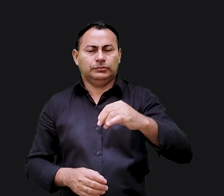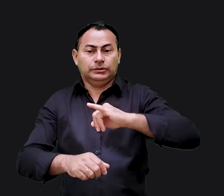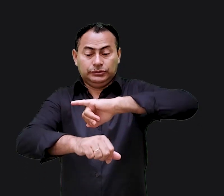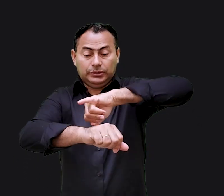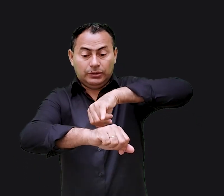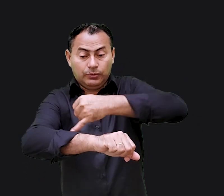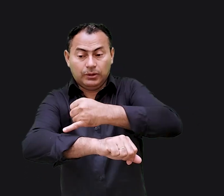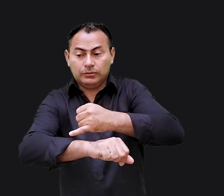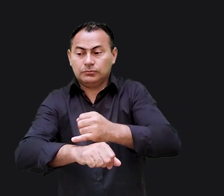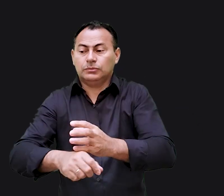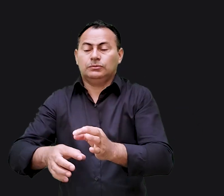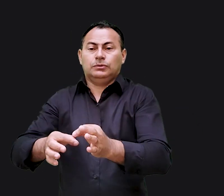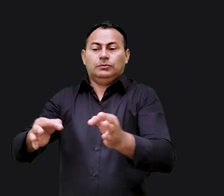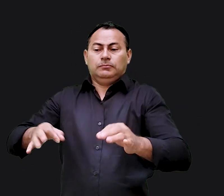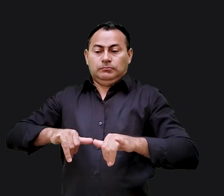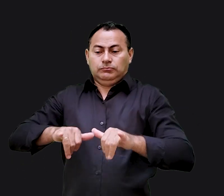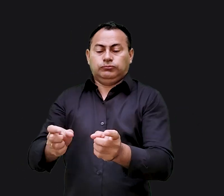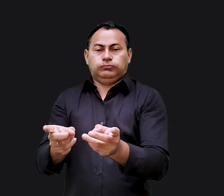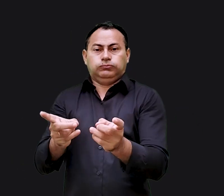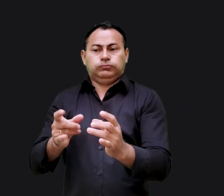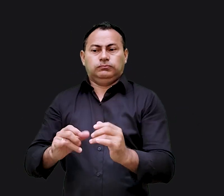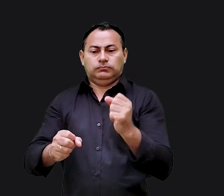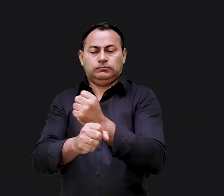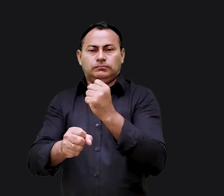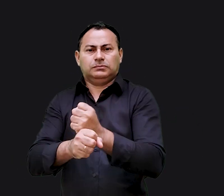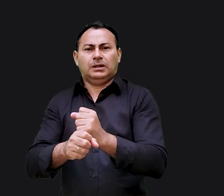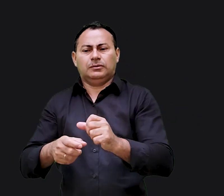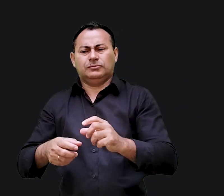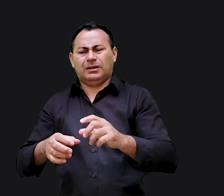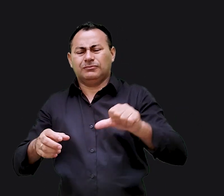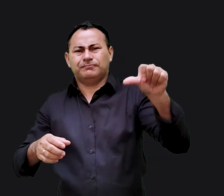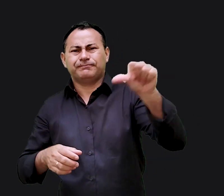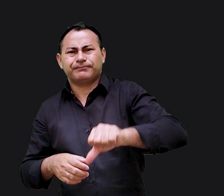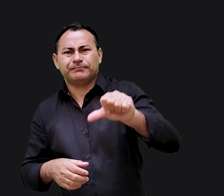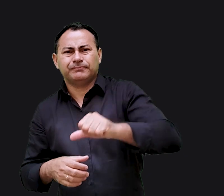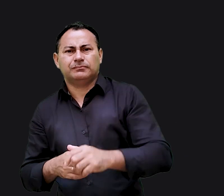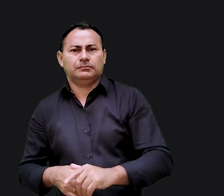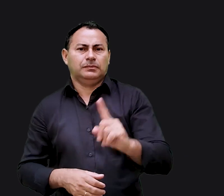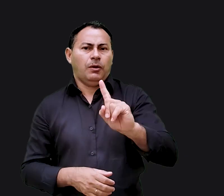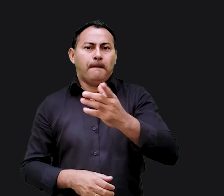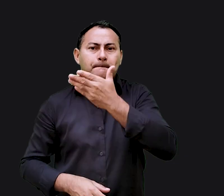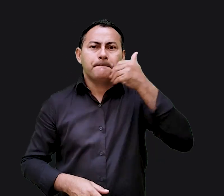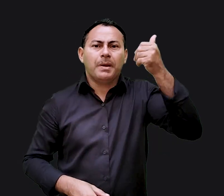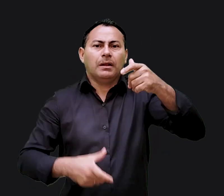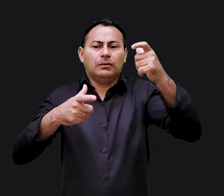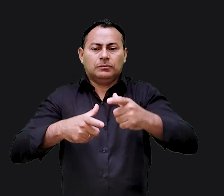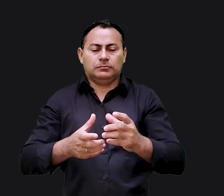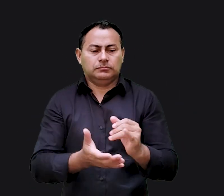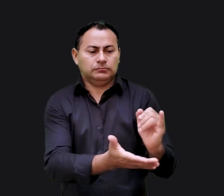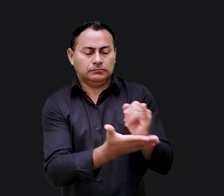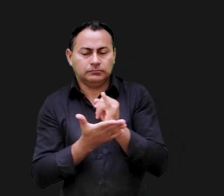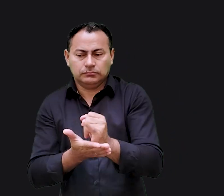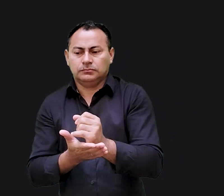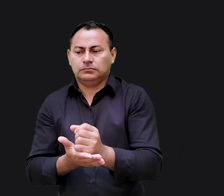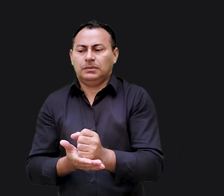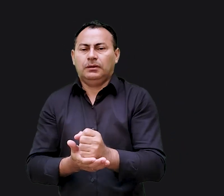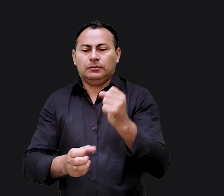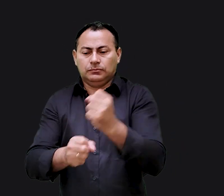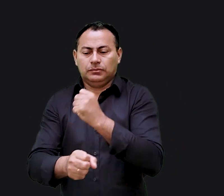Com Jerusalém sitiada, é claro que o mercado imobiliário estava em baixo e que aquele não era o melhor lugar para se investir em